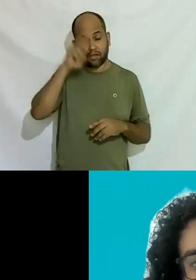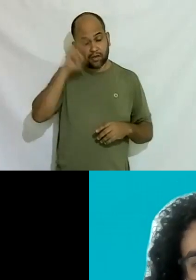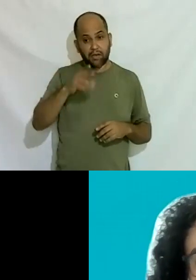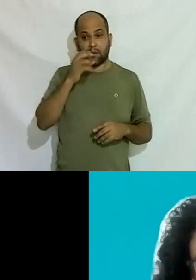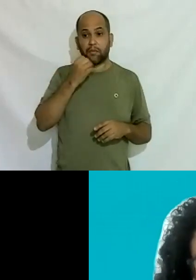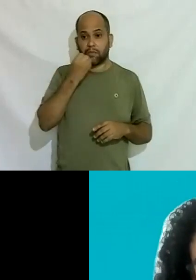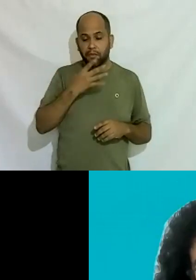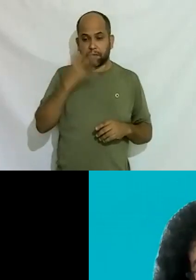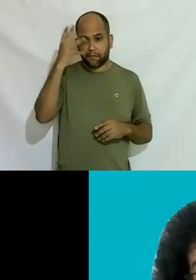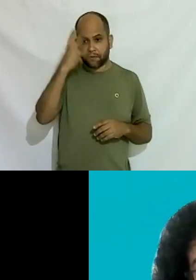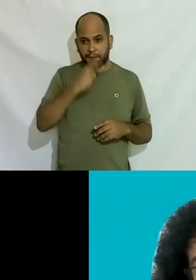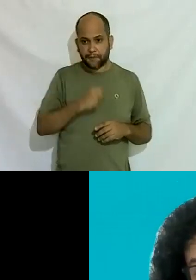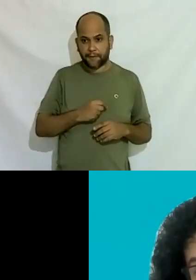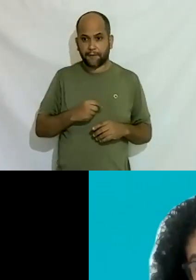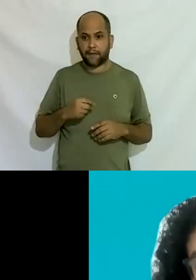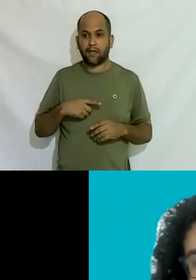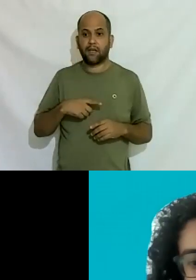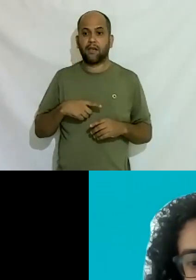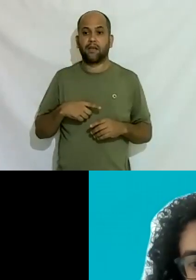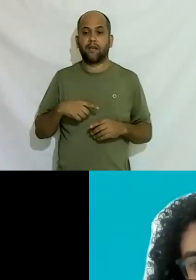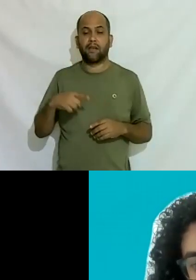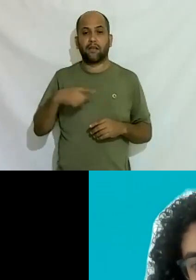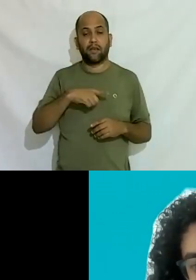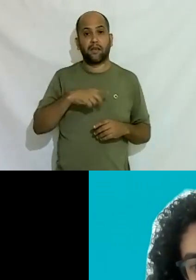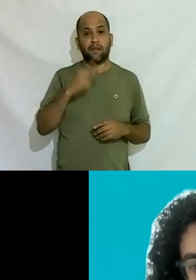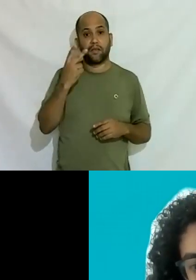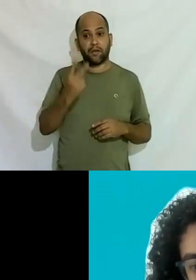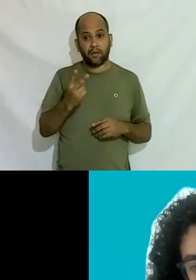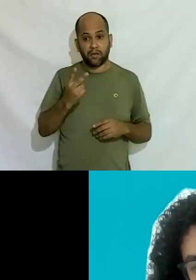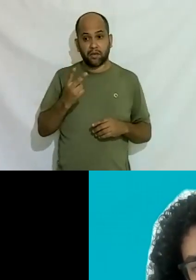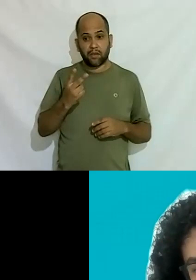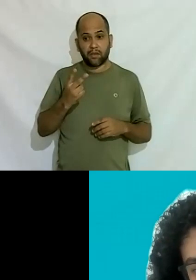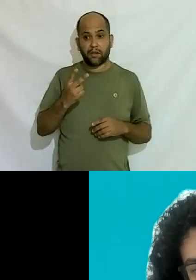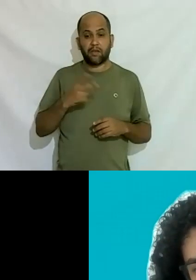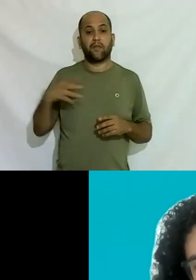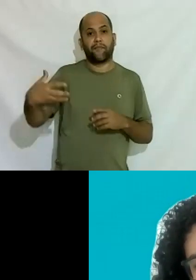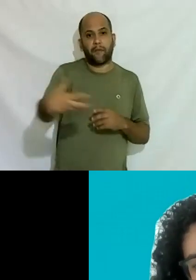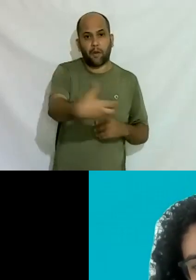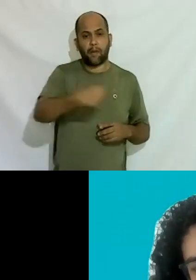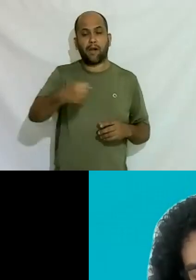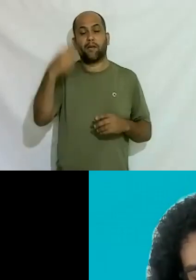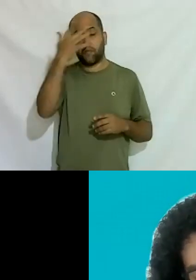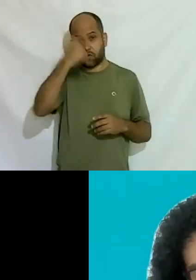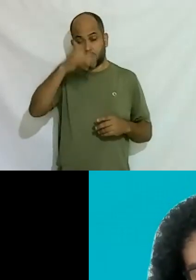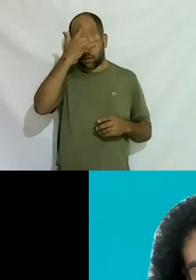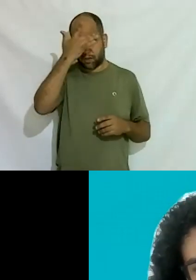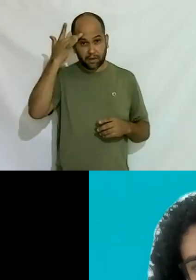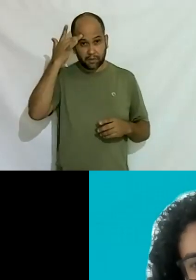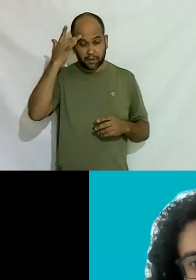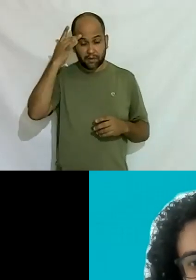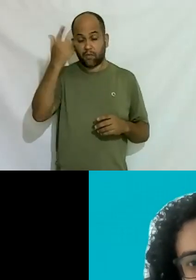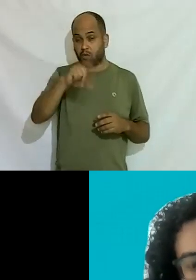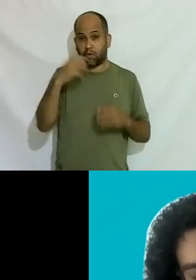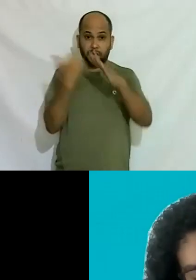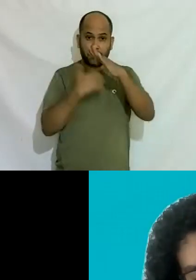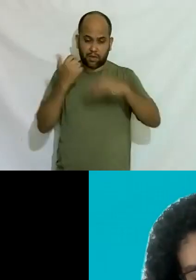a gente tem de engenheiras duas que foram roubadas por outra empresa que eram muito competentes duas vezes tem